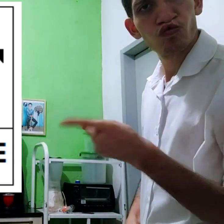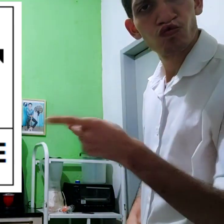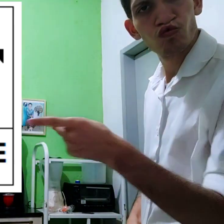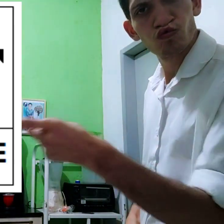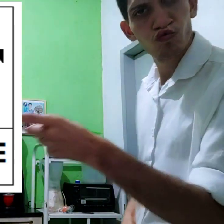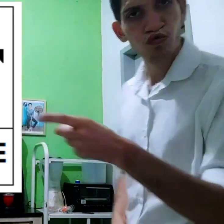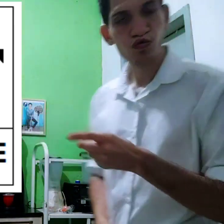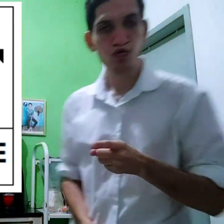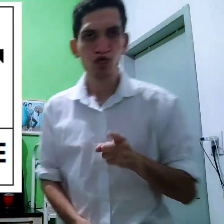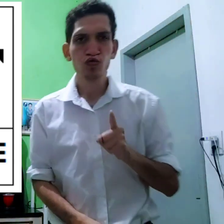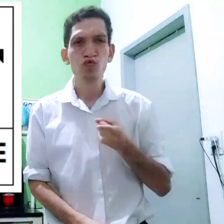lado pra você ver